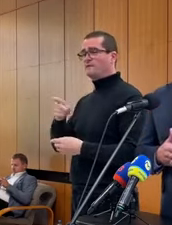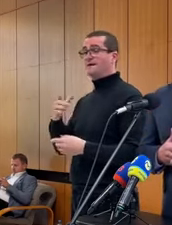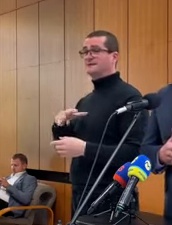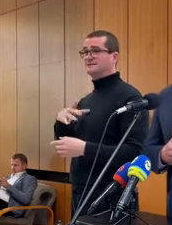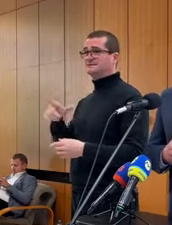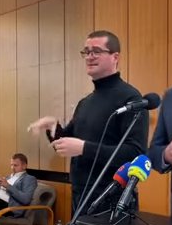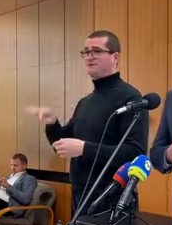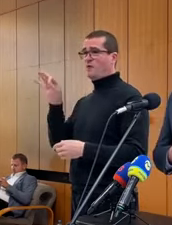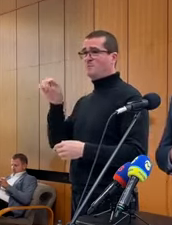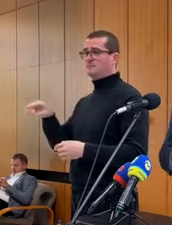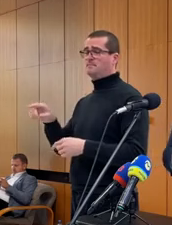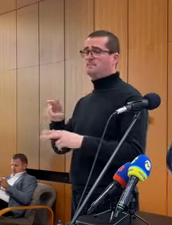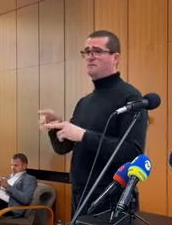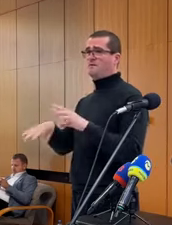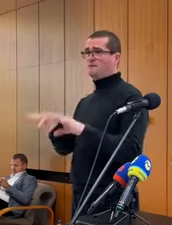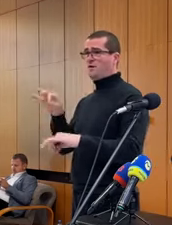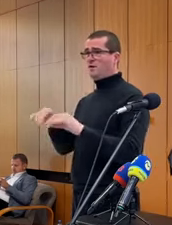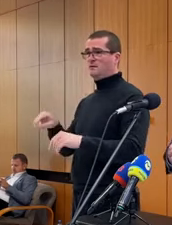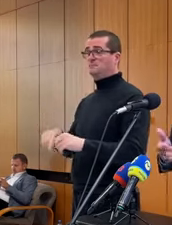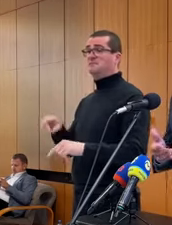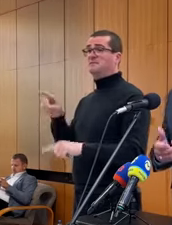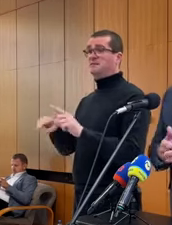ktorý bude chciť samozrejme voliť, tak aby odvolil.